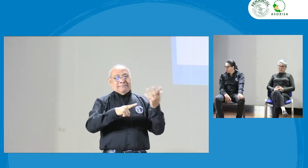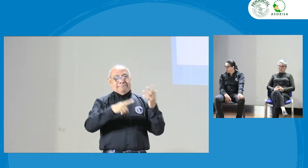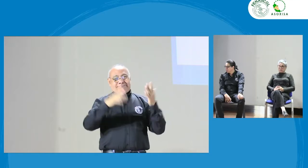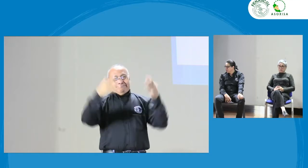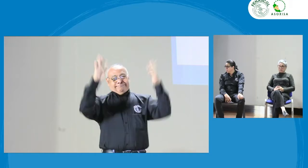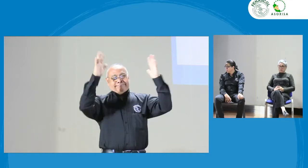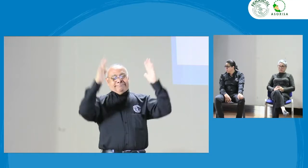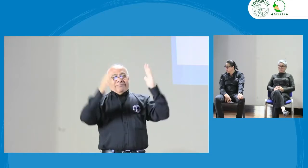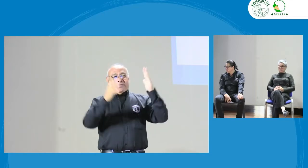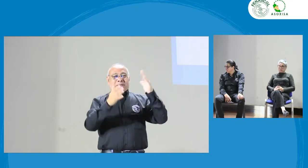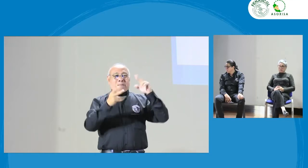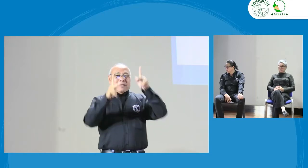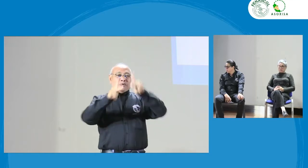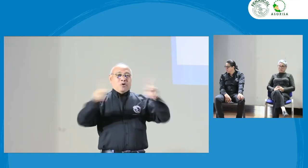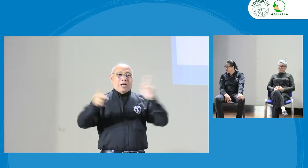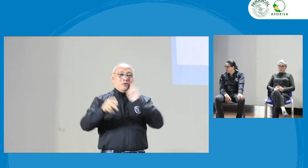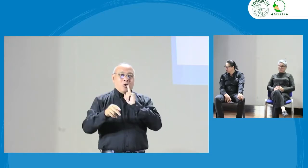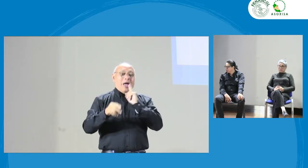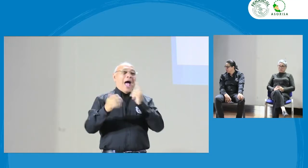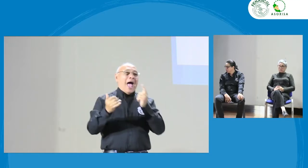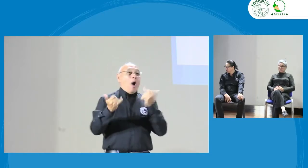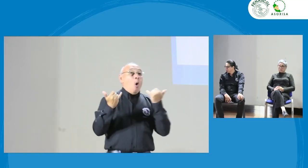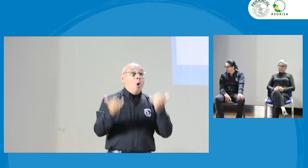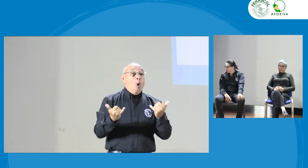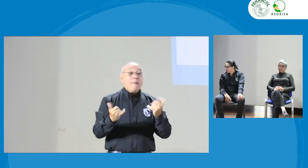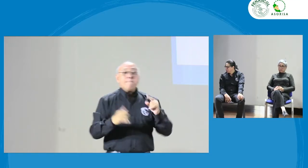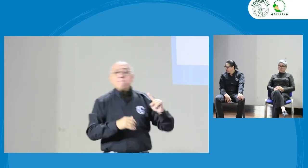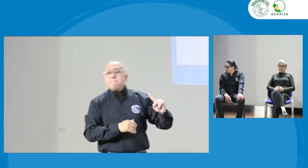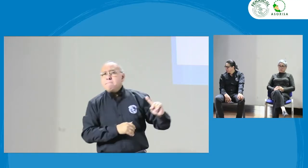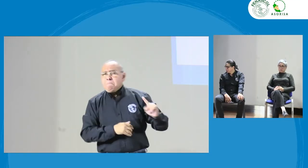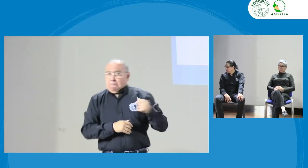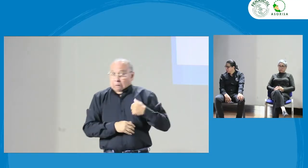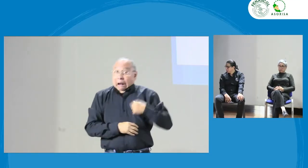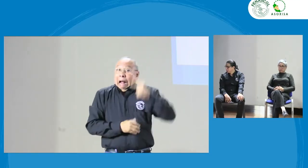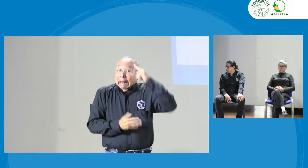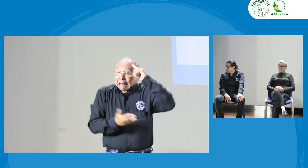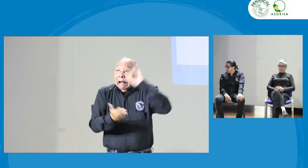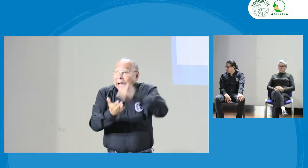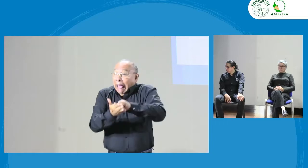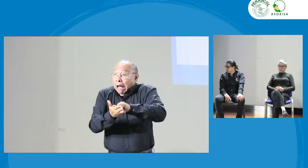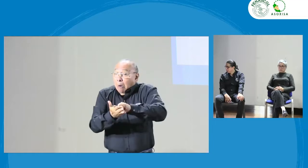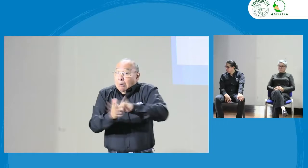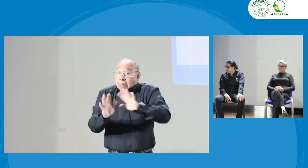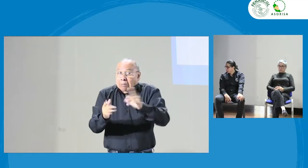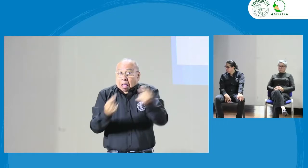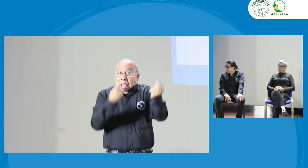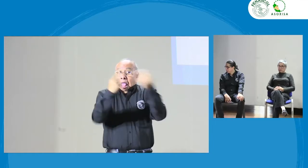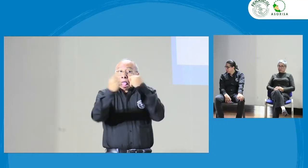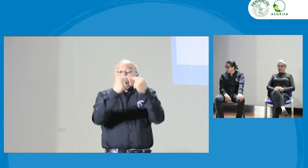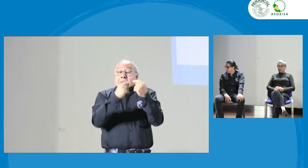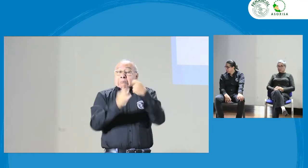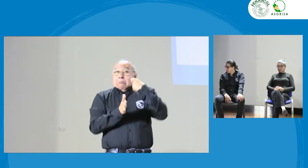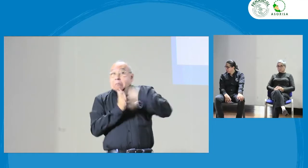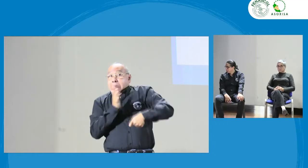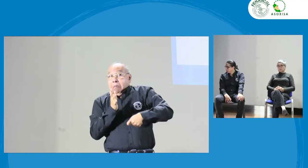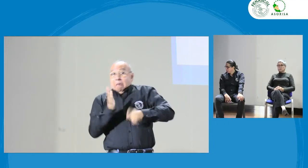semanas, en la celebración de las personas sordas, y también este día tan especial. No sé dónde